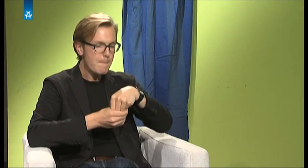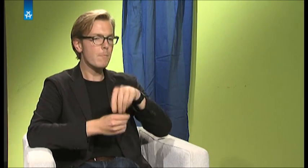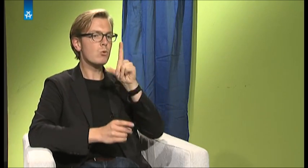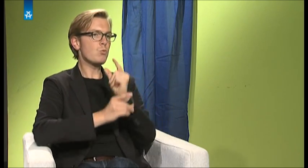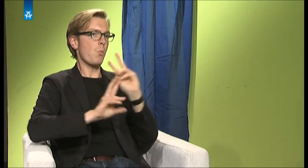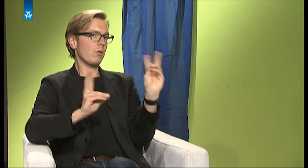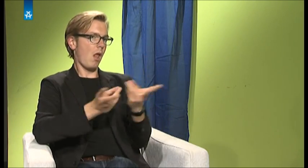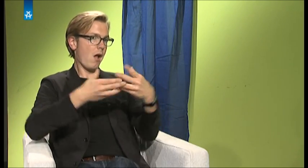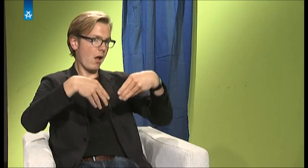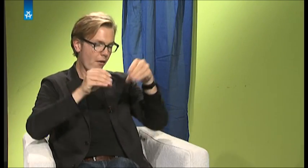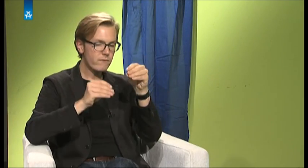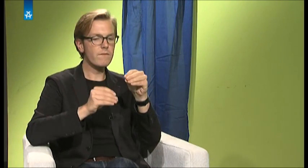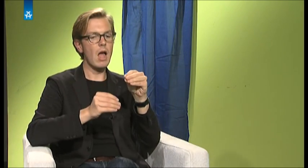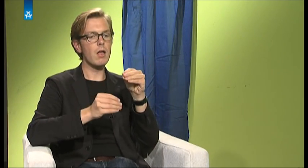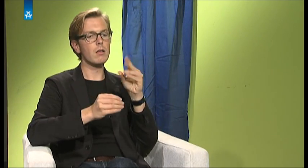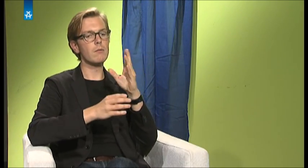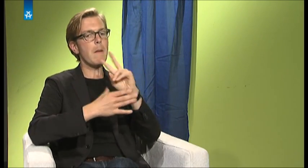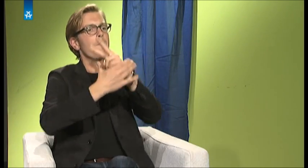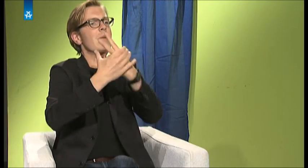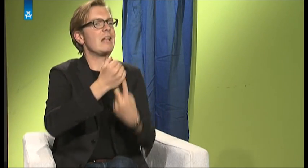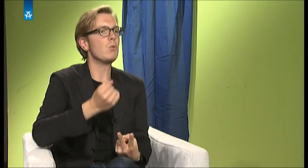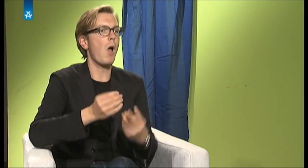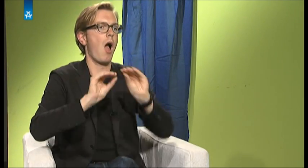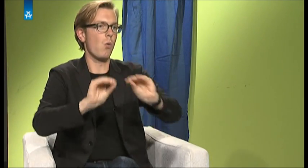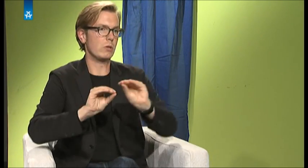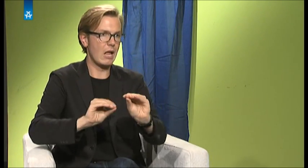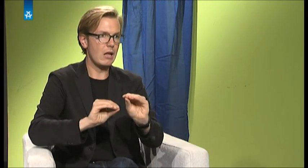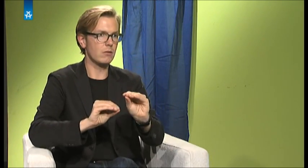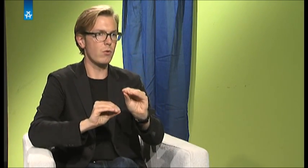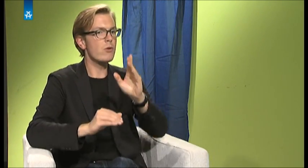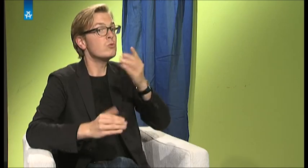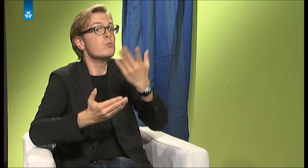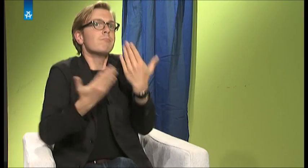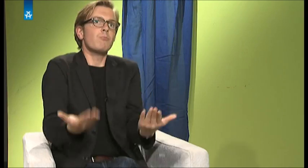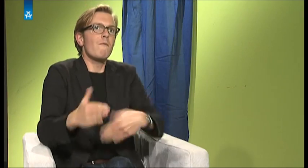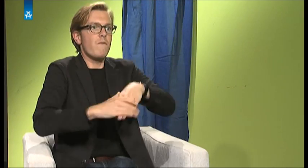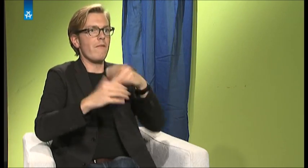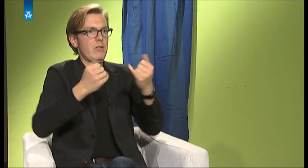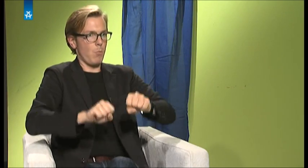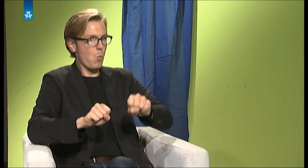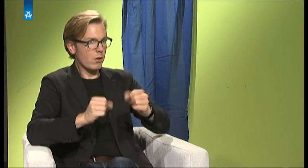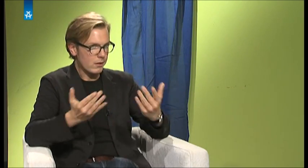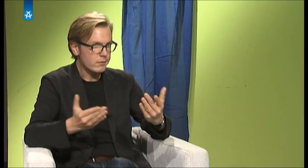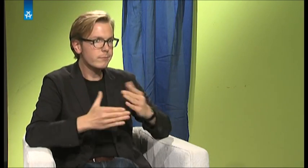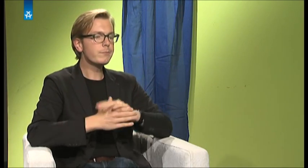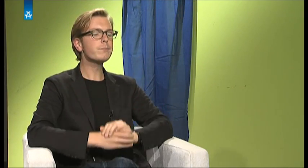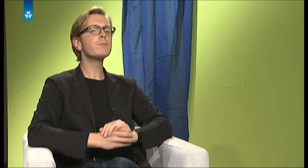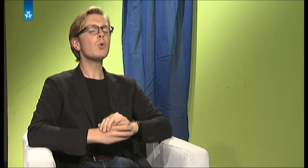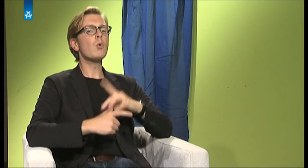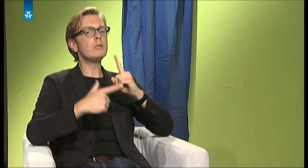Es geht da um den bilingualen Unterricht, um den so gut wie möglich auszugestalten. Das ist das eine, was ich momentan mache.